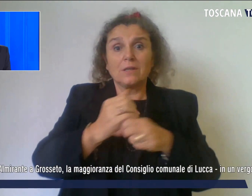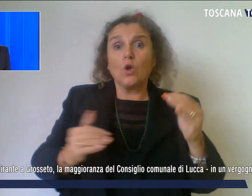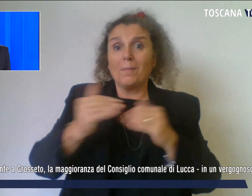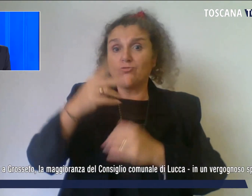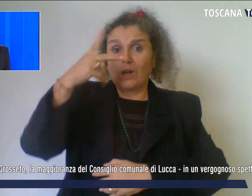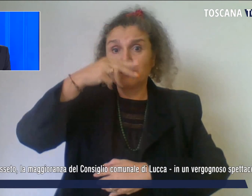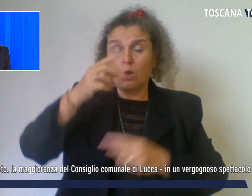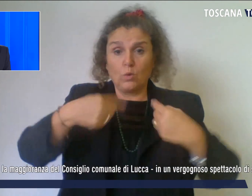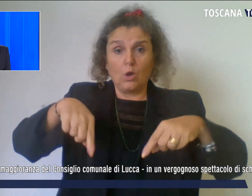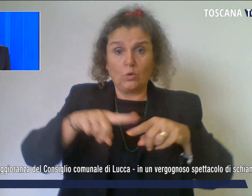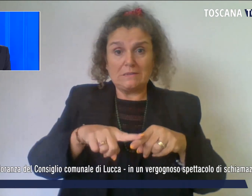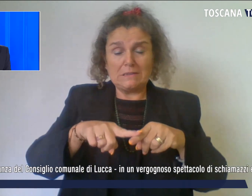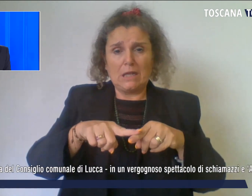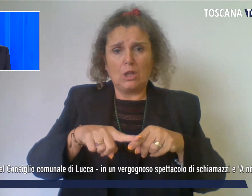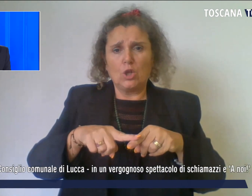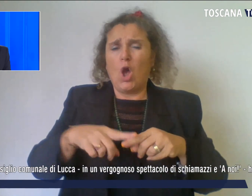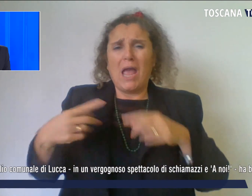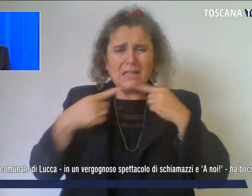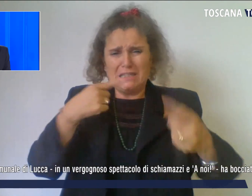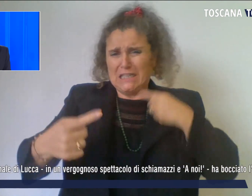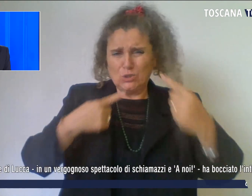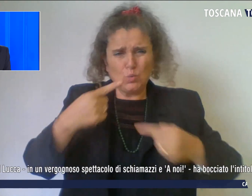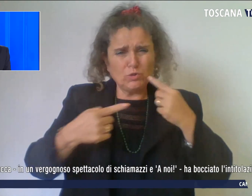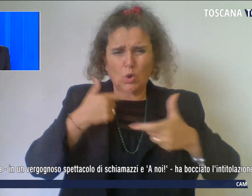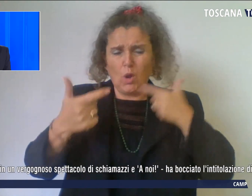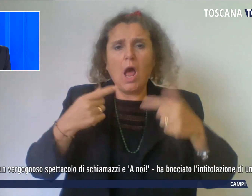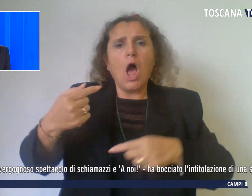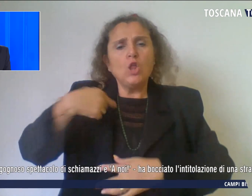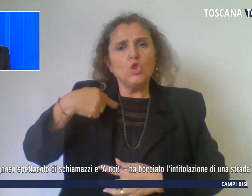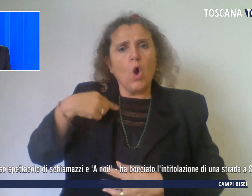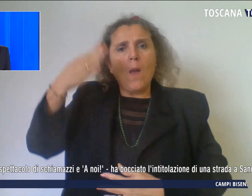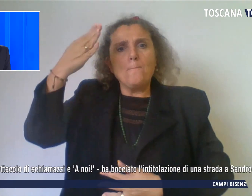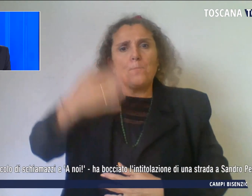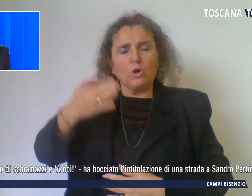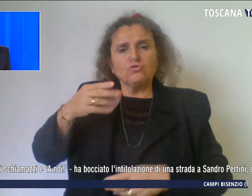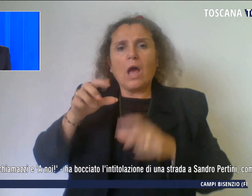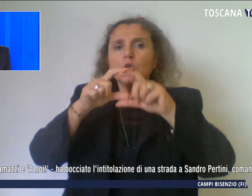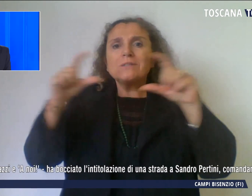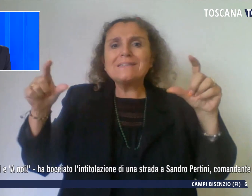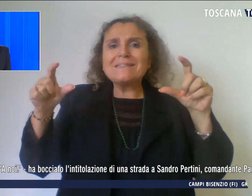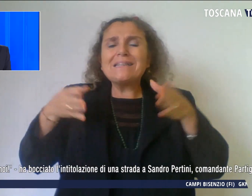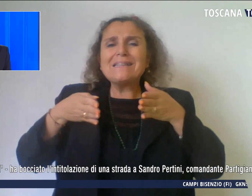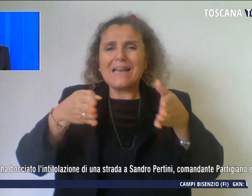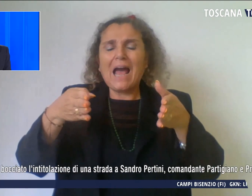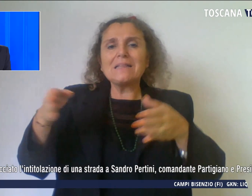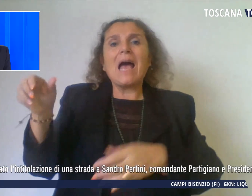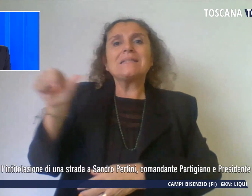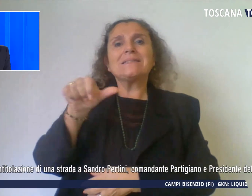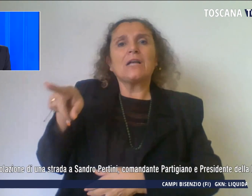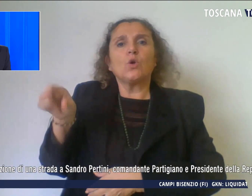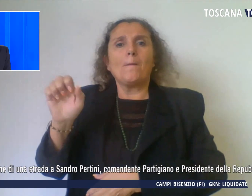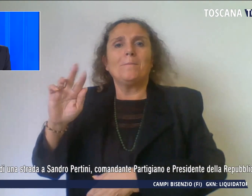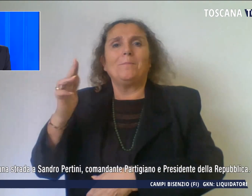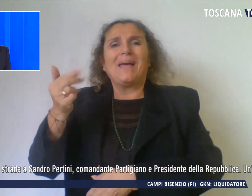spettacolo di schiamazzi a noi ha bocciato l'intitolazione di una strada a Sandro Pertini, comandante